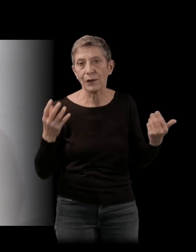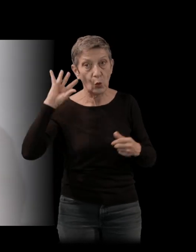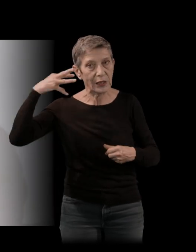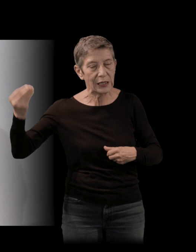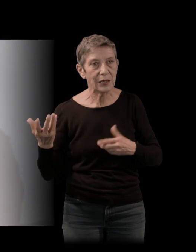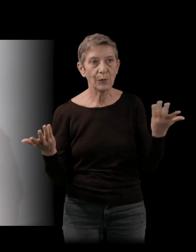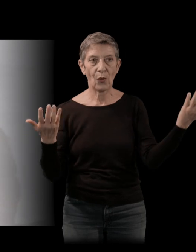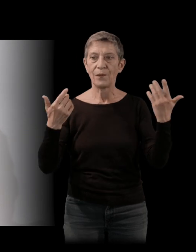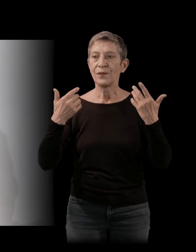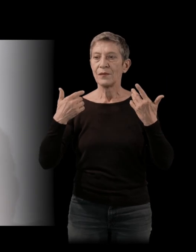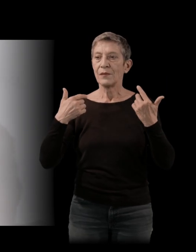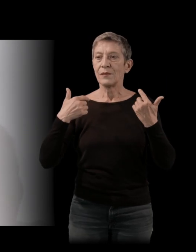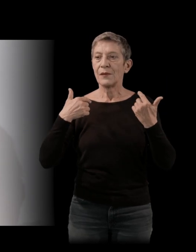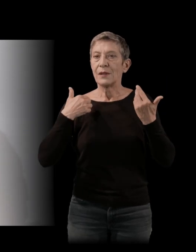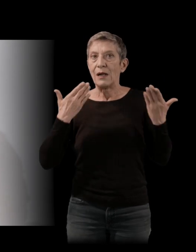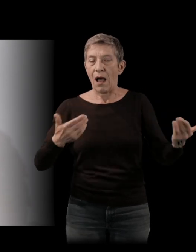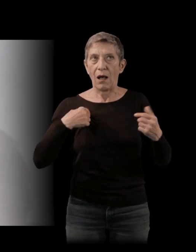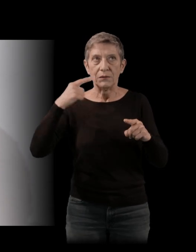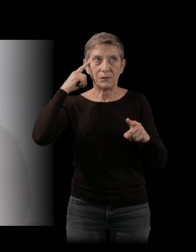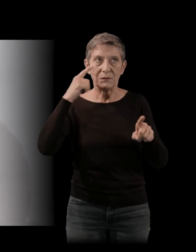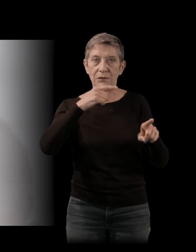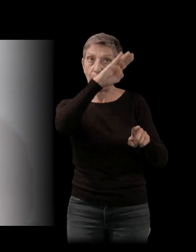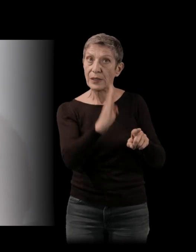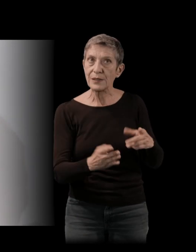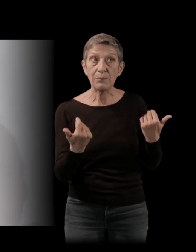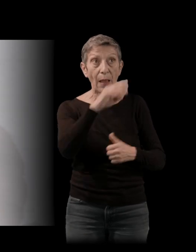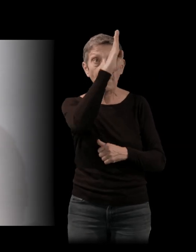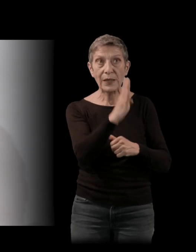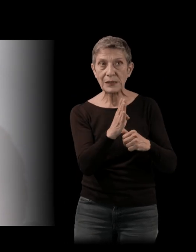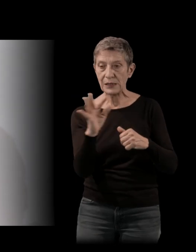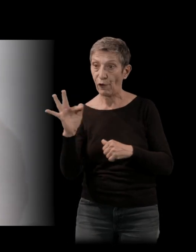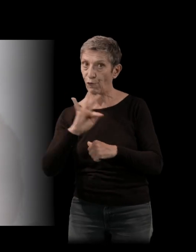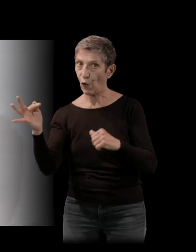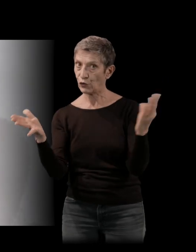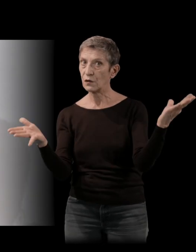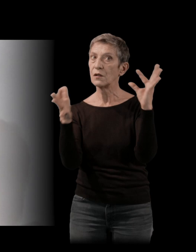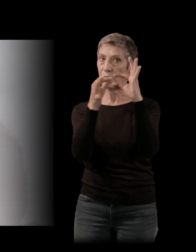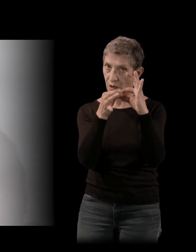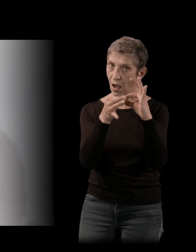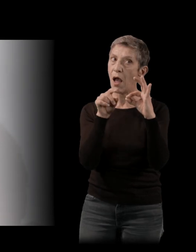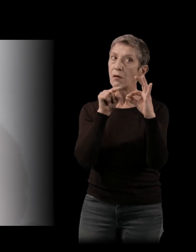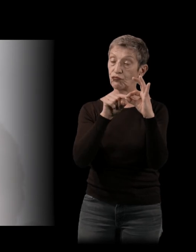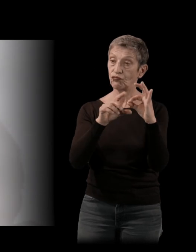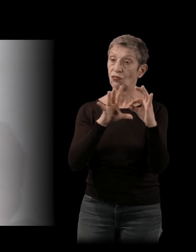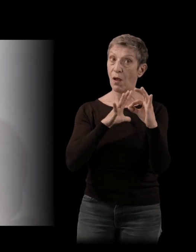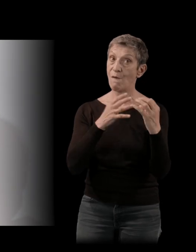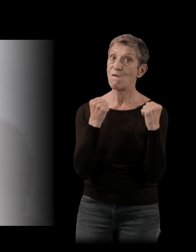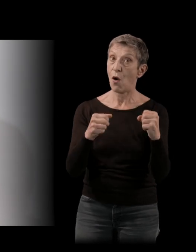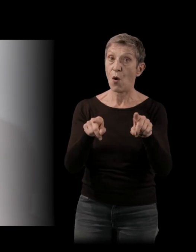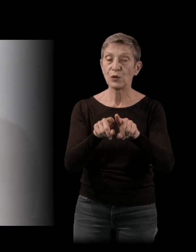au Brésil, mais finalement, les liens entre le Brésil et la France, quand on veut bien les creuser, sont très, très forts aussi. D'abord, on a essayé de coloniser